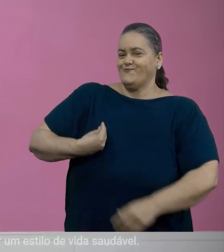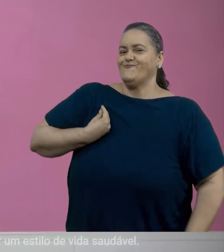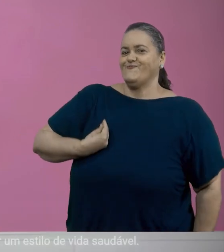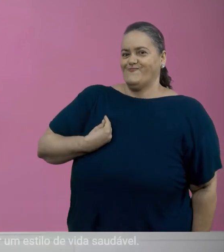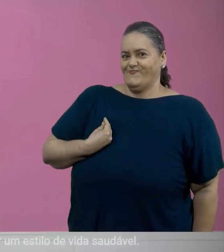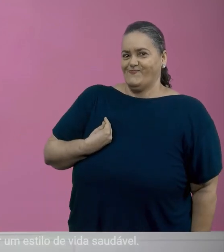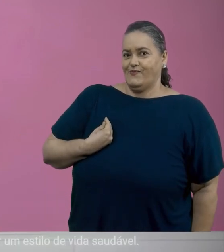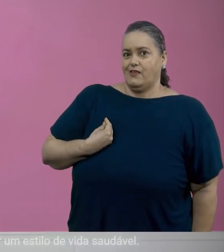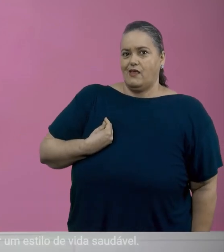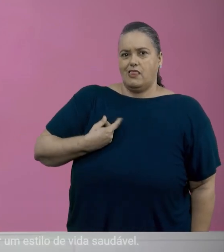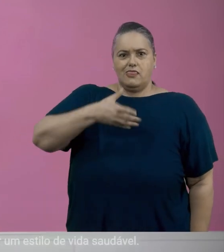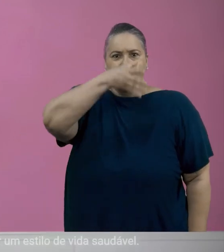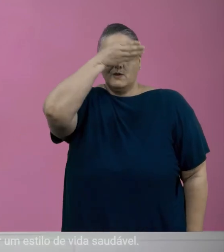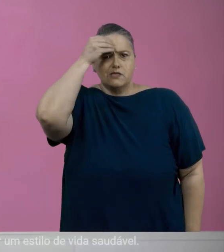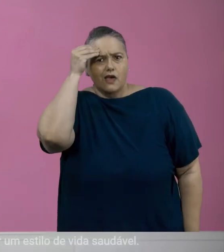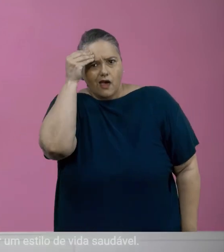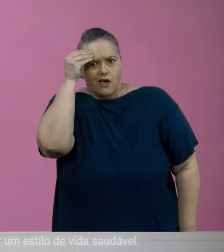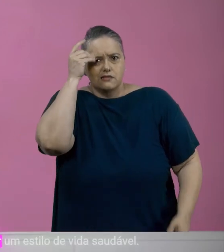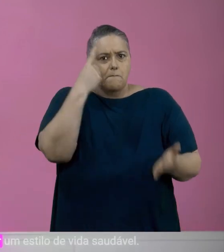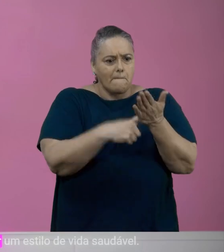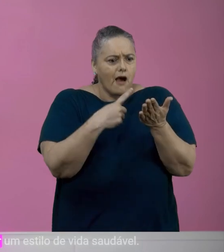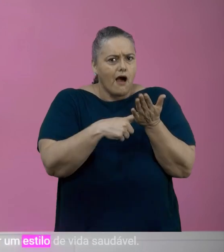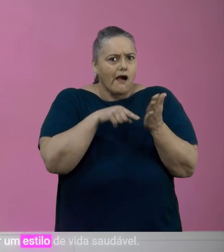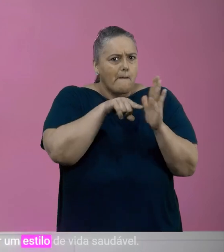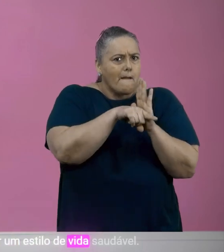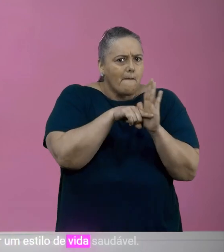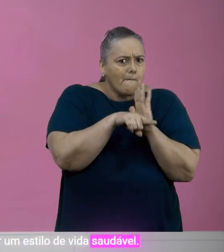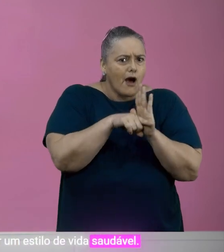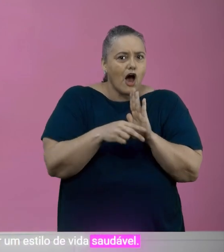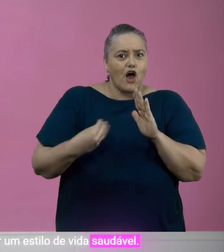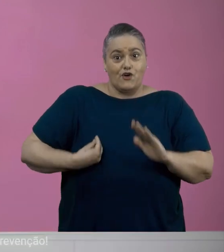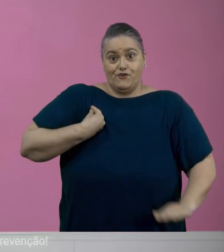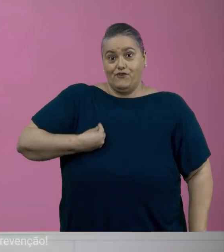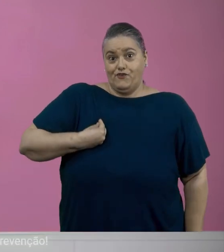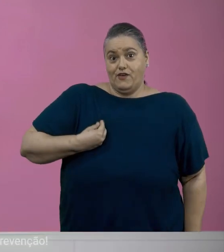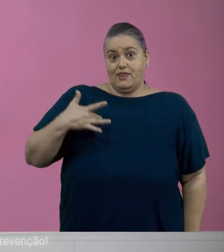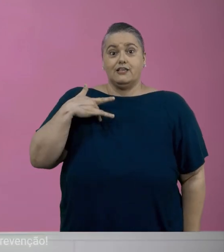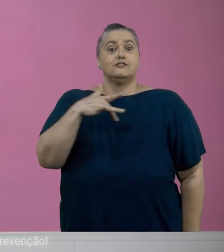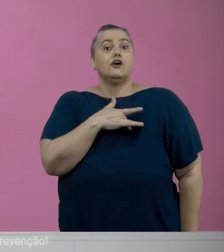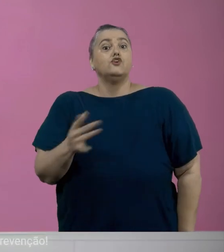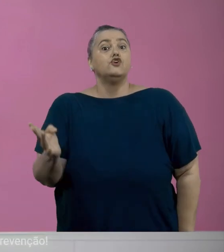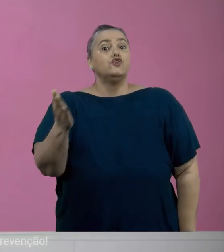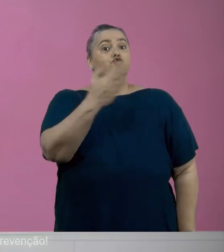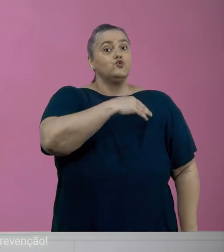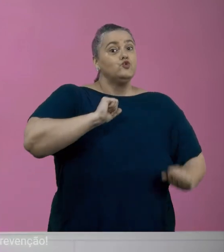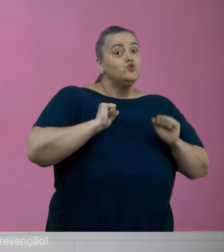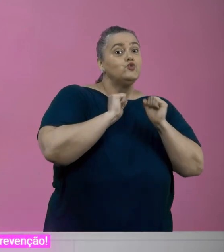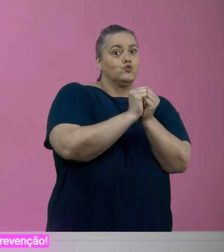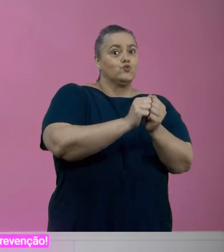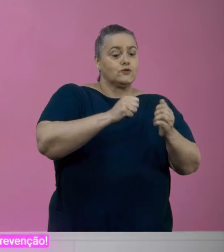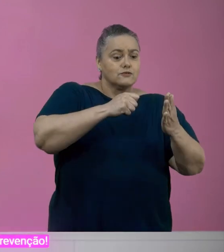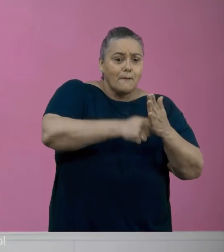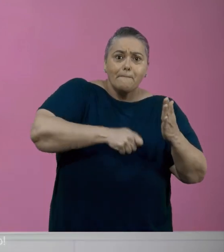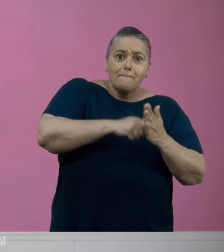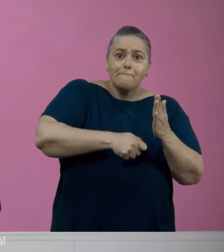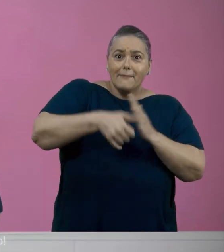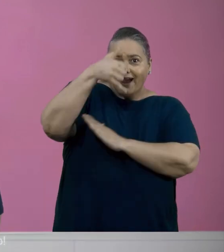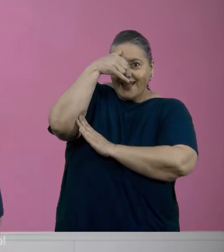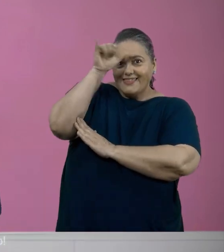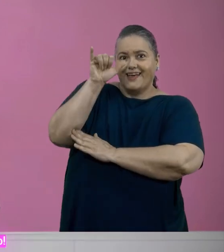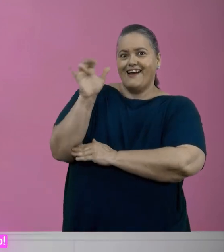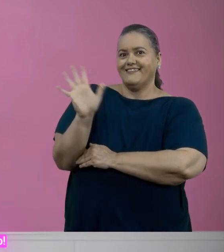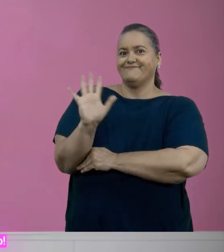Não deixe de agendar seus exames e adotar um estilo de vida saudável. Vamos juntas na luta pela prevenção. Até o